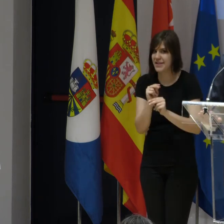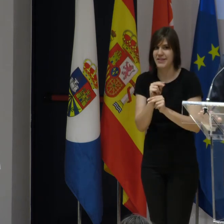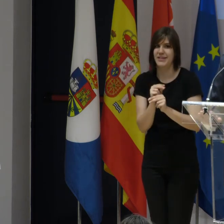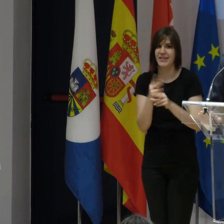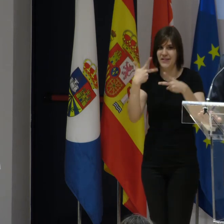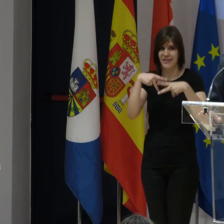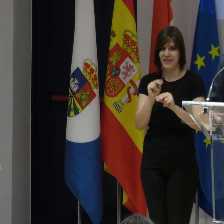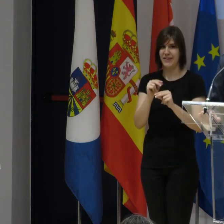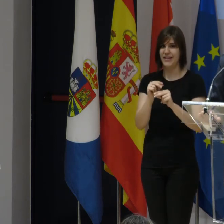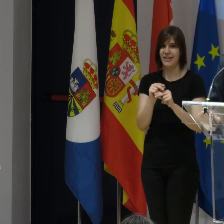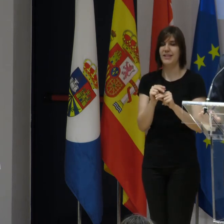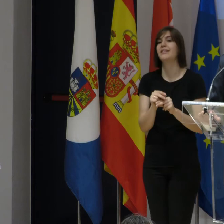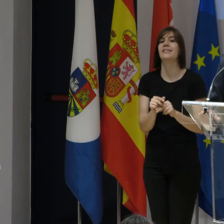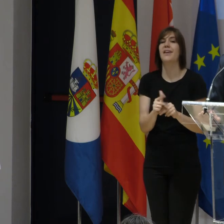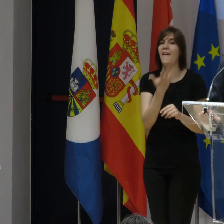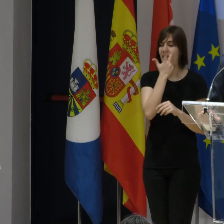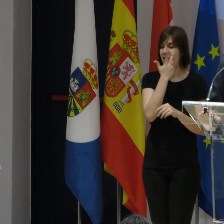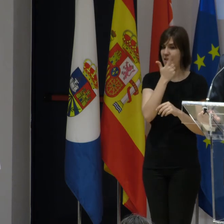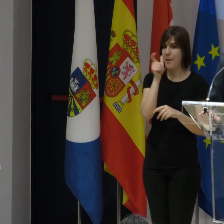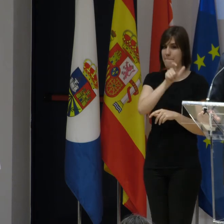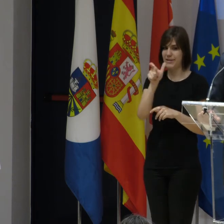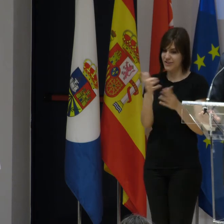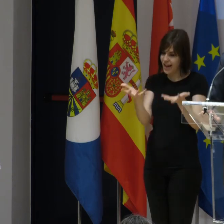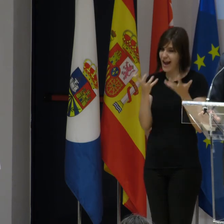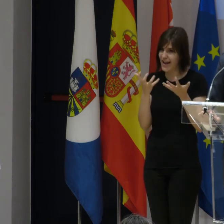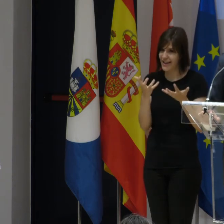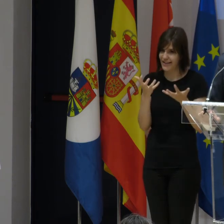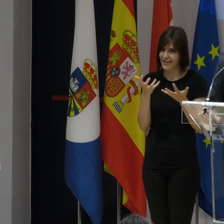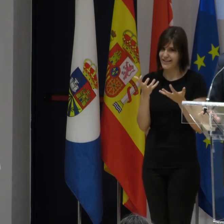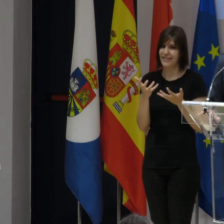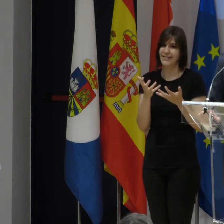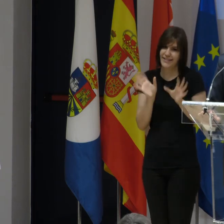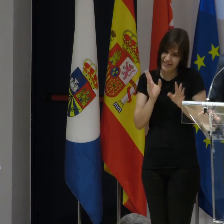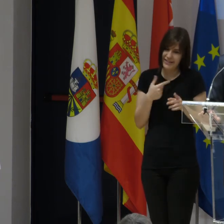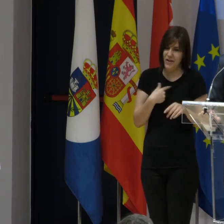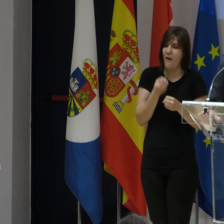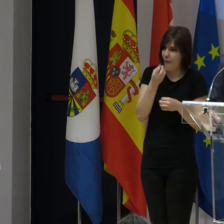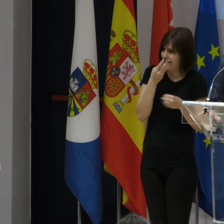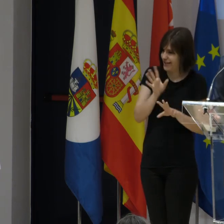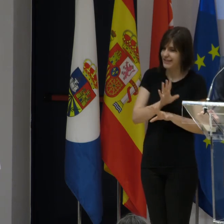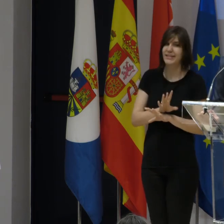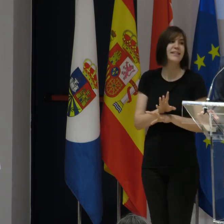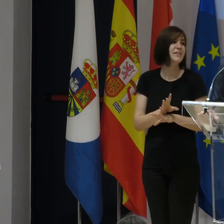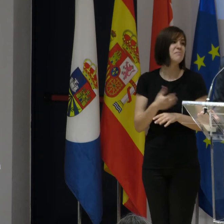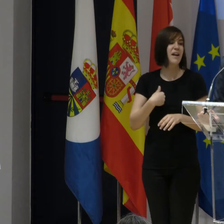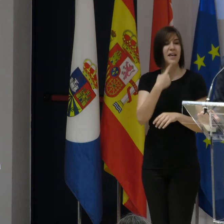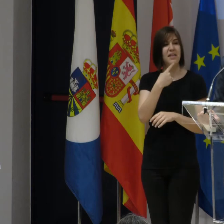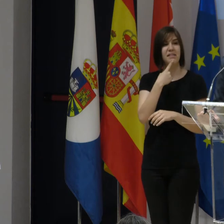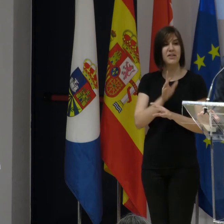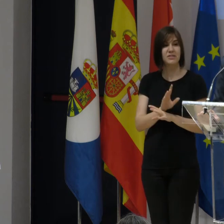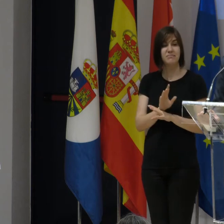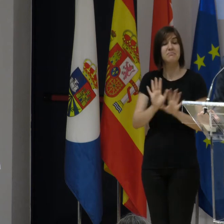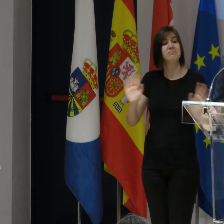ya va siendo hora de conocer a los agraciados, pero bueno, esto de mantener la tensión tampoco viene mal. Para deciros que